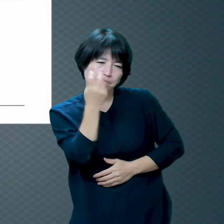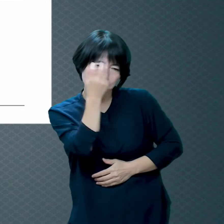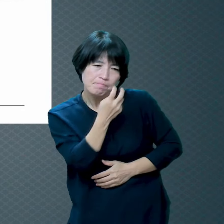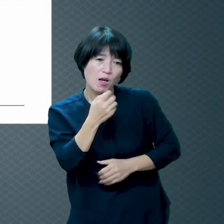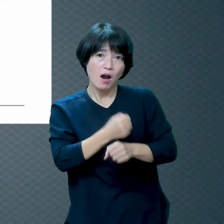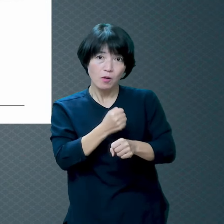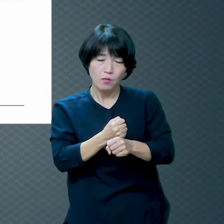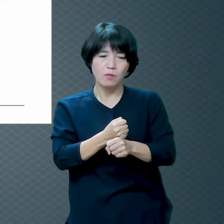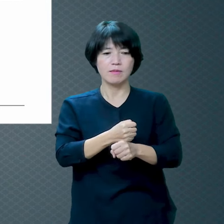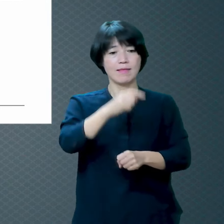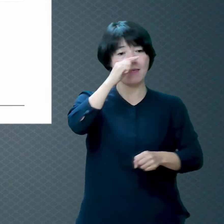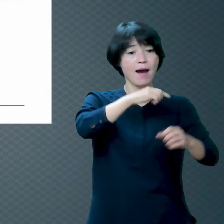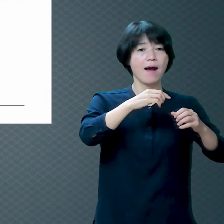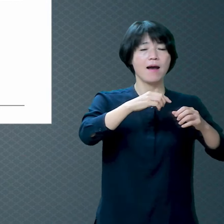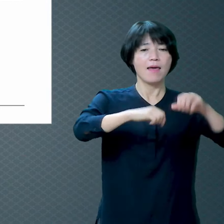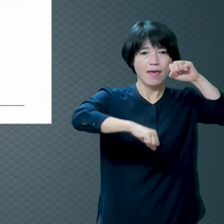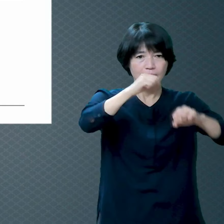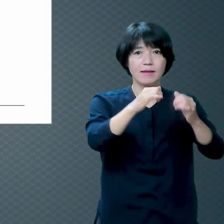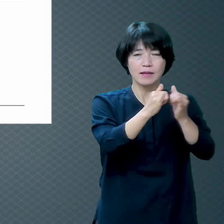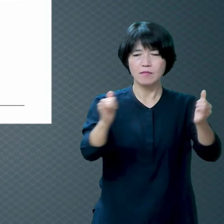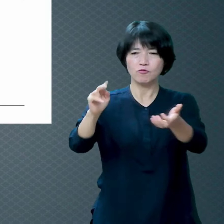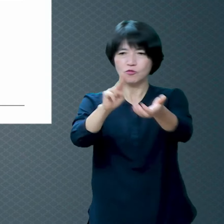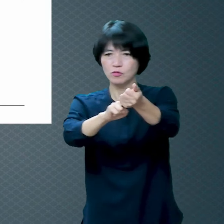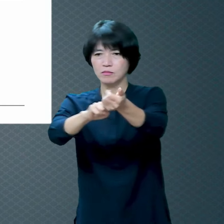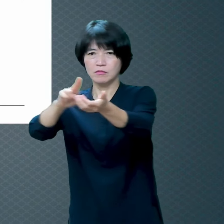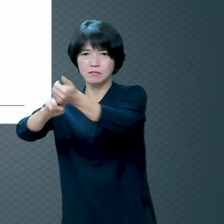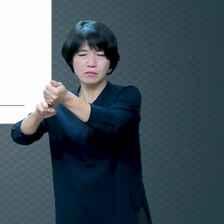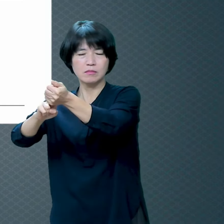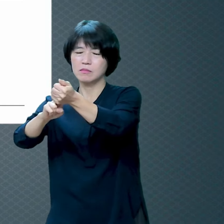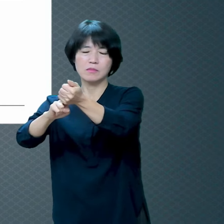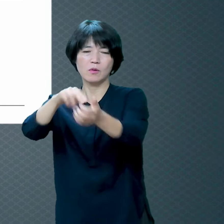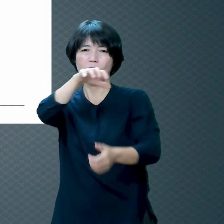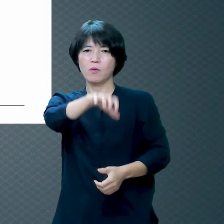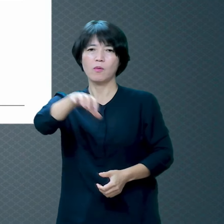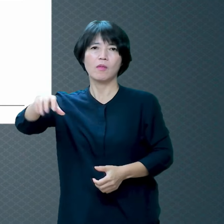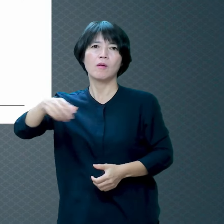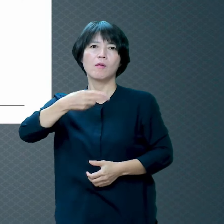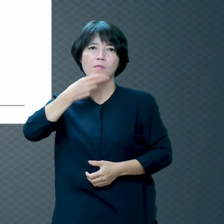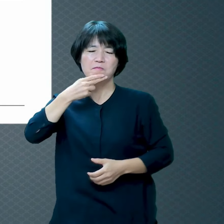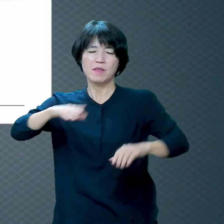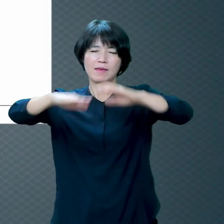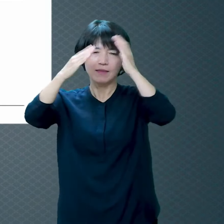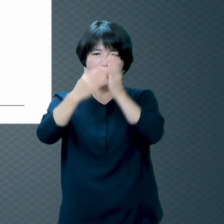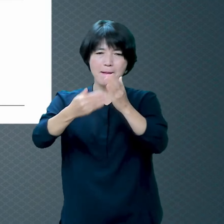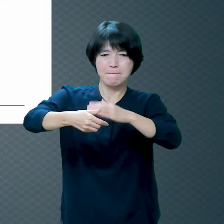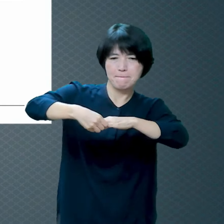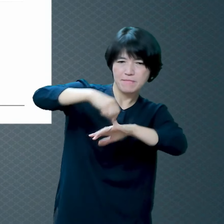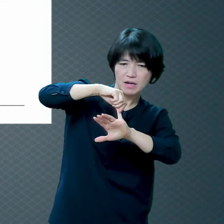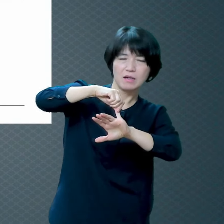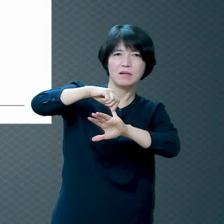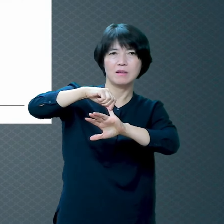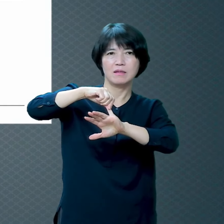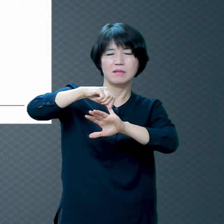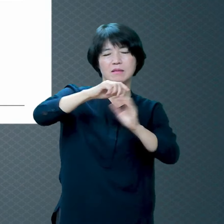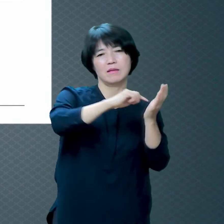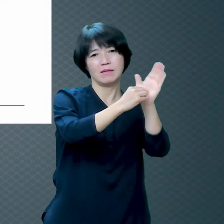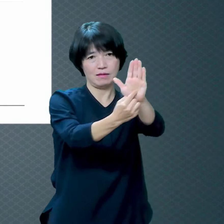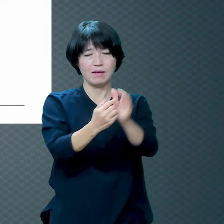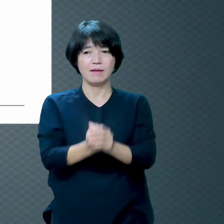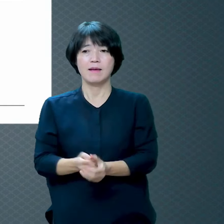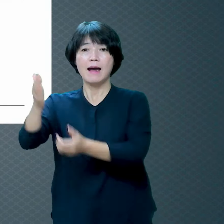행한 자는 숨을 만한 흑암이나 어두운 그늘이 없는이라 하나님 피해서 갈 데 없다